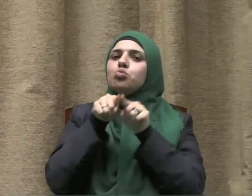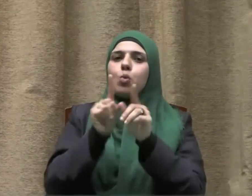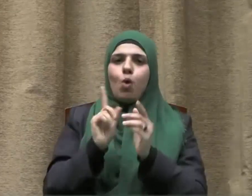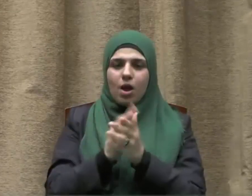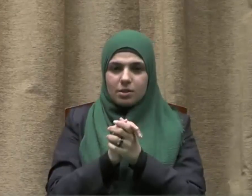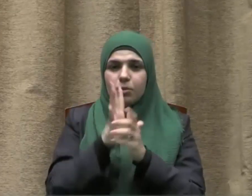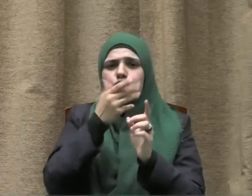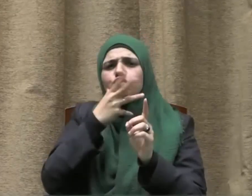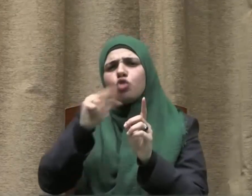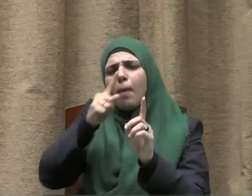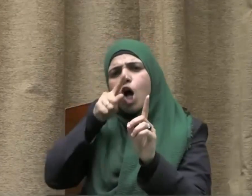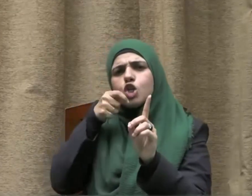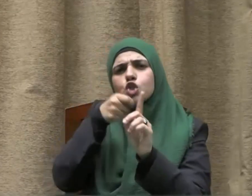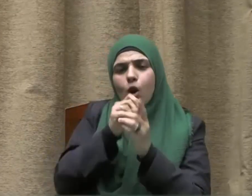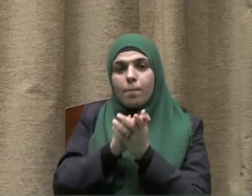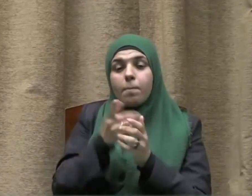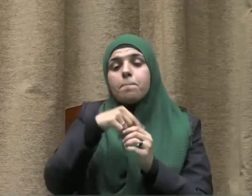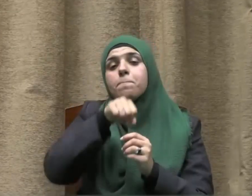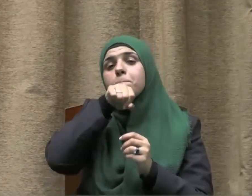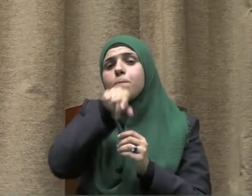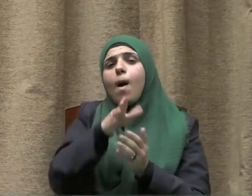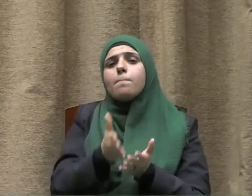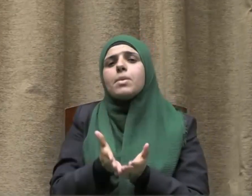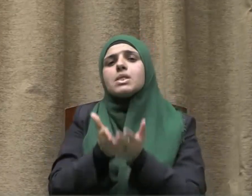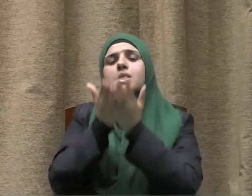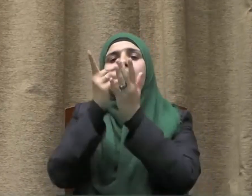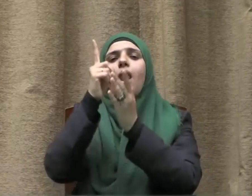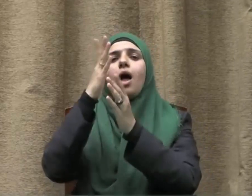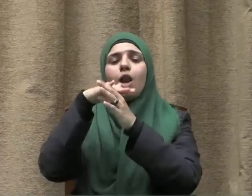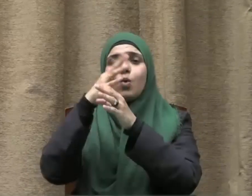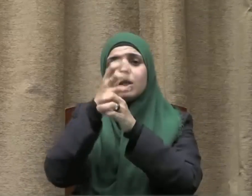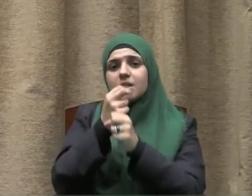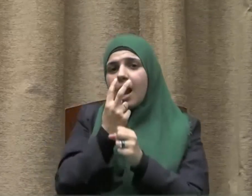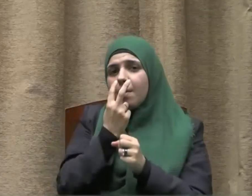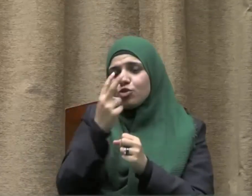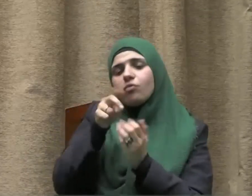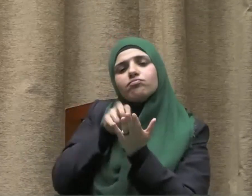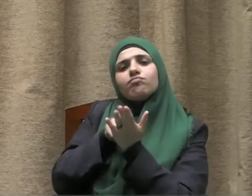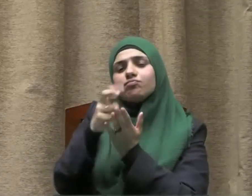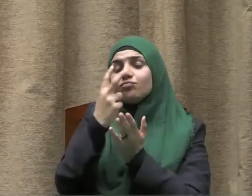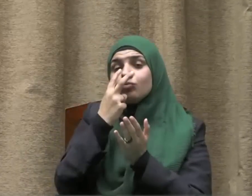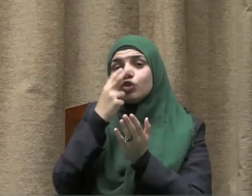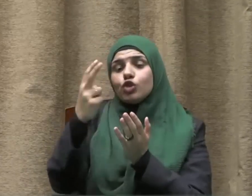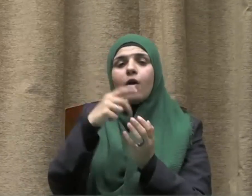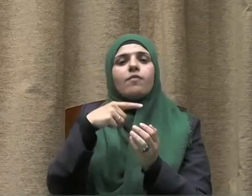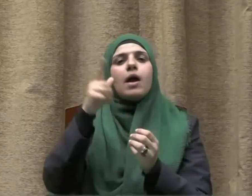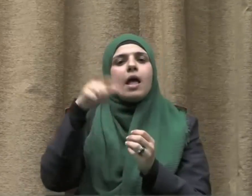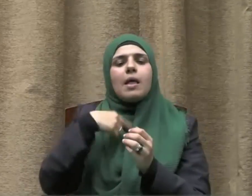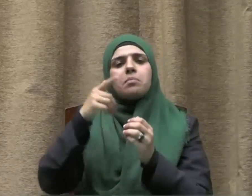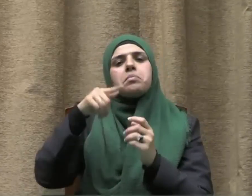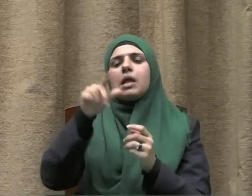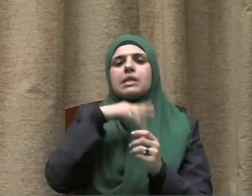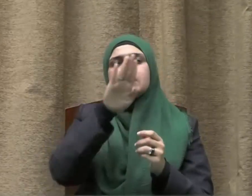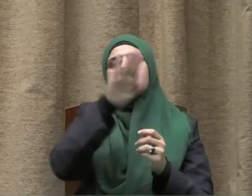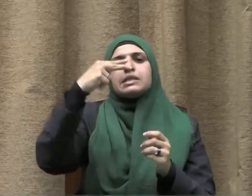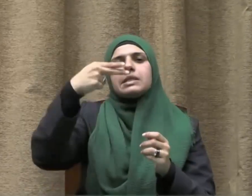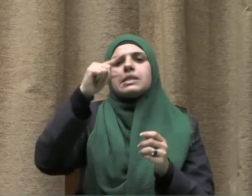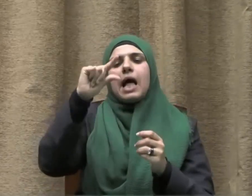وعندما مر النبي صلى الله عليه وسلم بسيدنا سعد بن أبي وقاص رضي